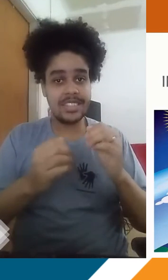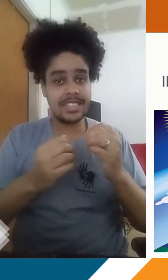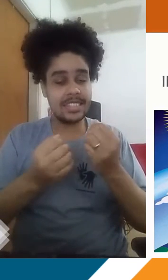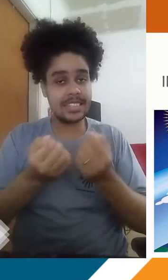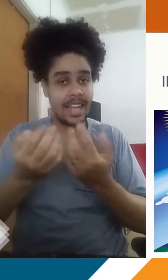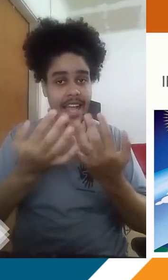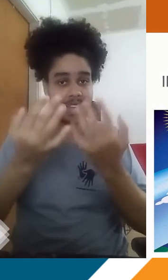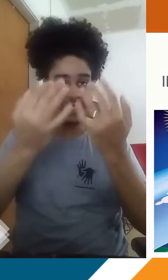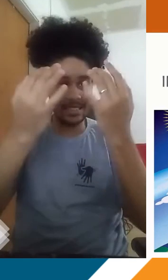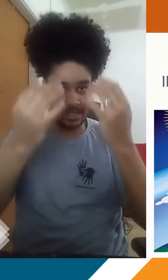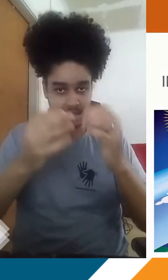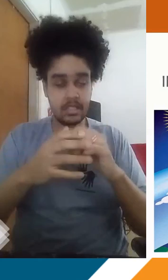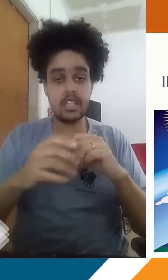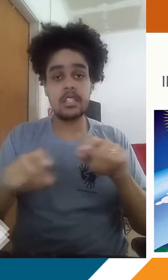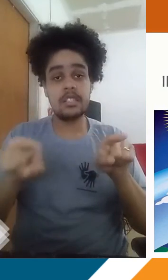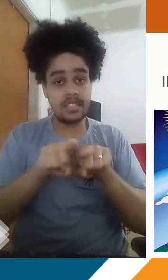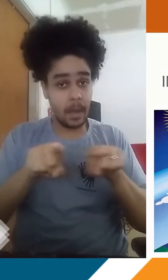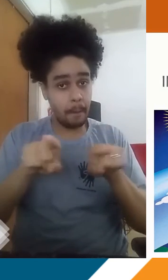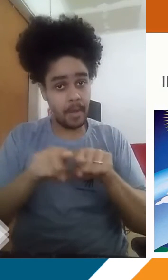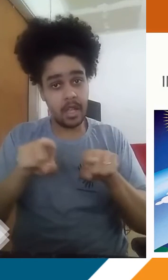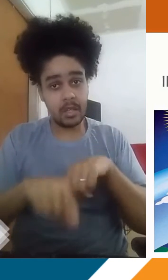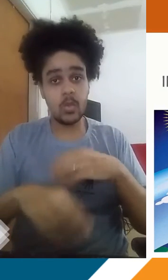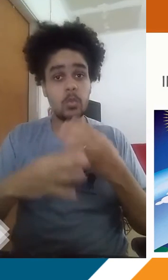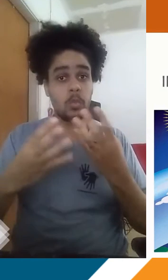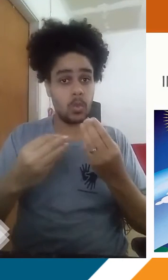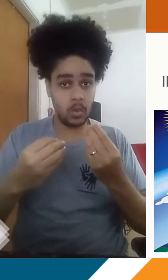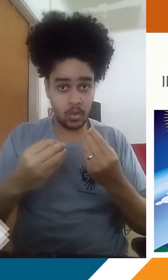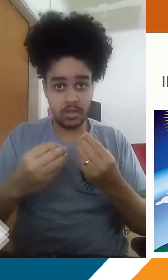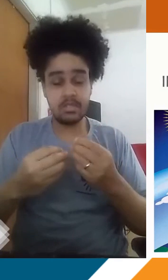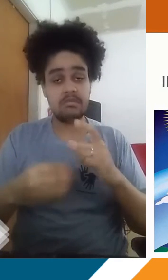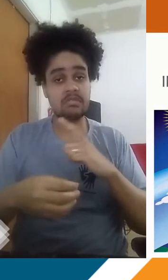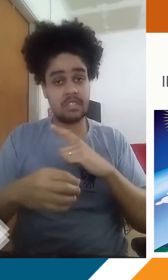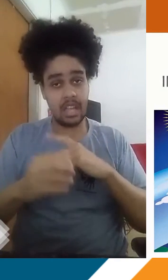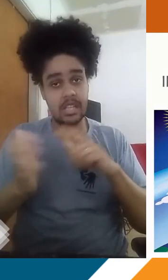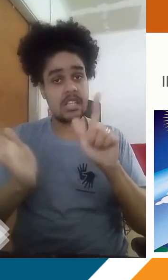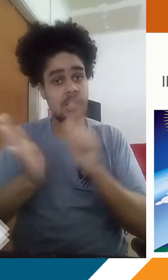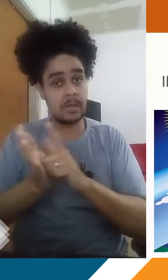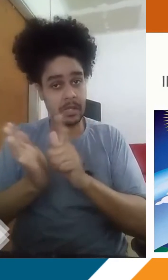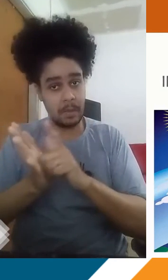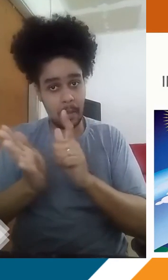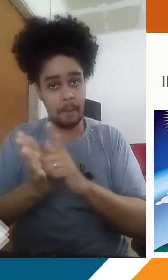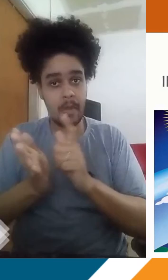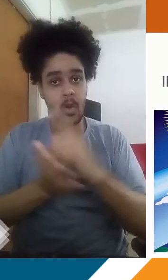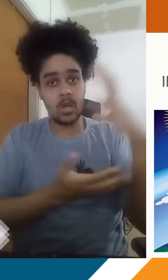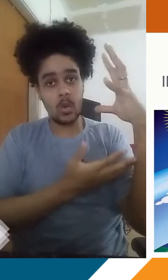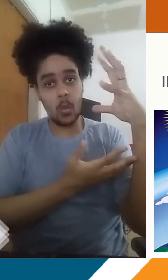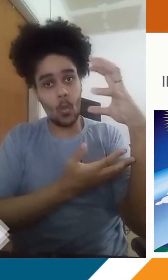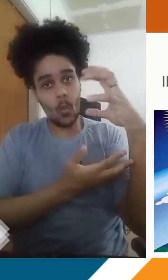de gases para a atmosfera. Inclusive, boa parte desses gases vão ter esse papel de reter